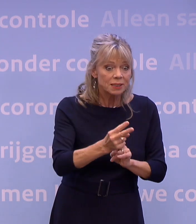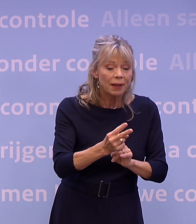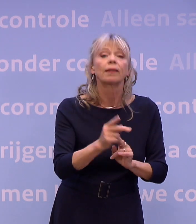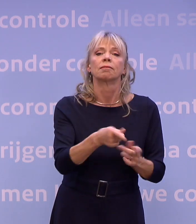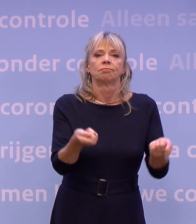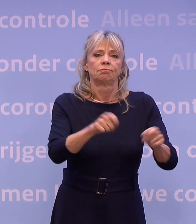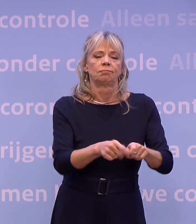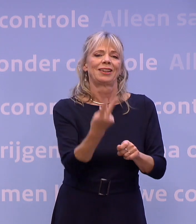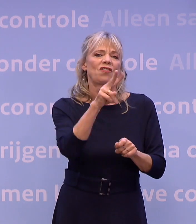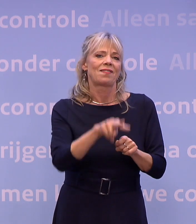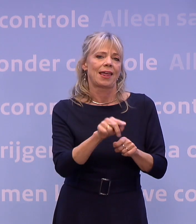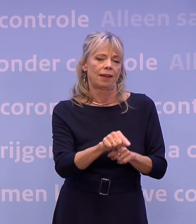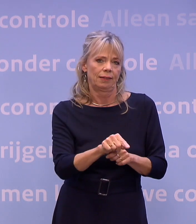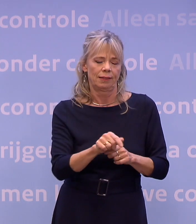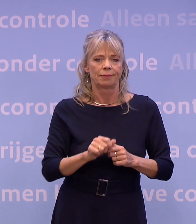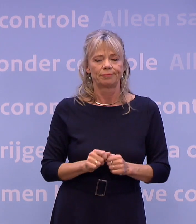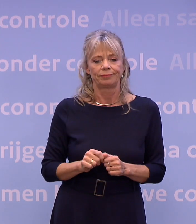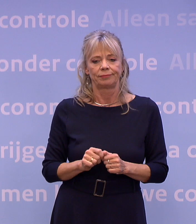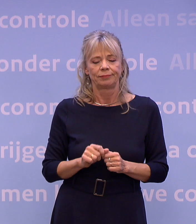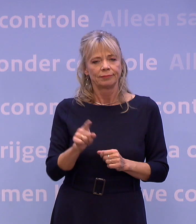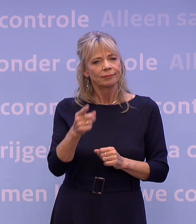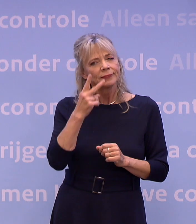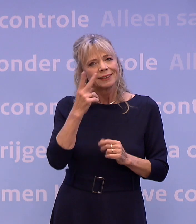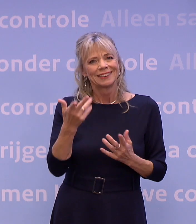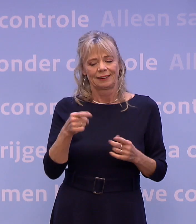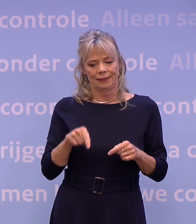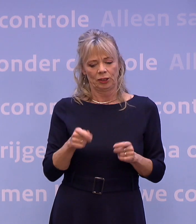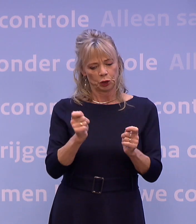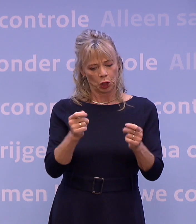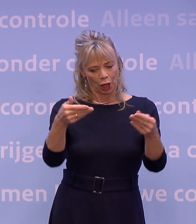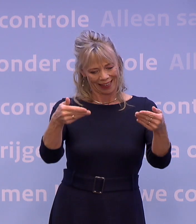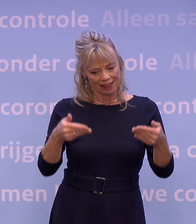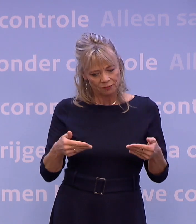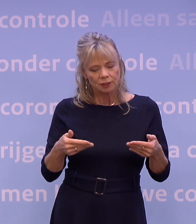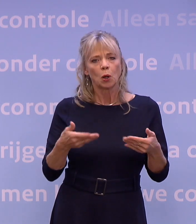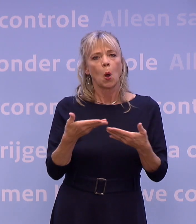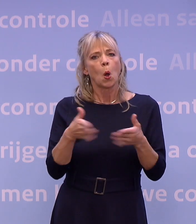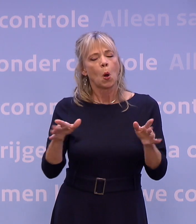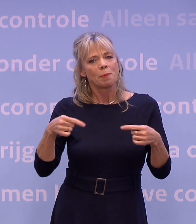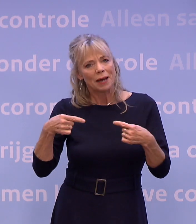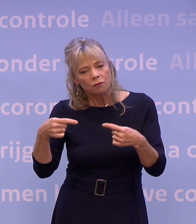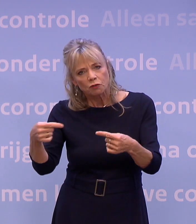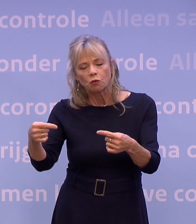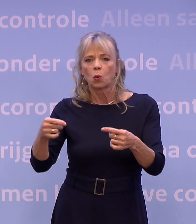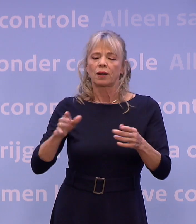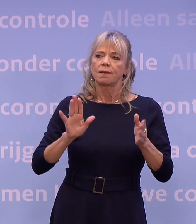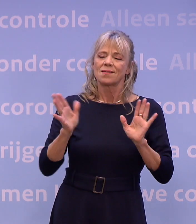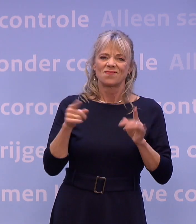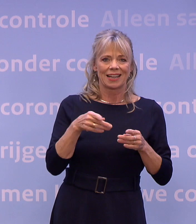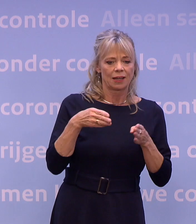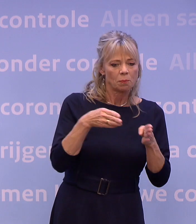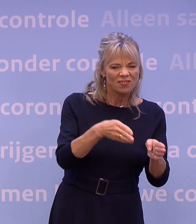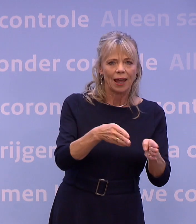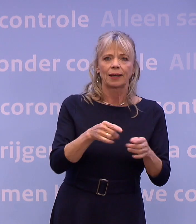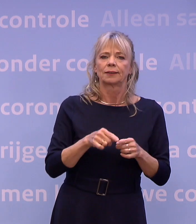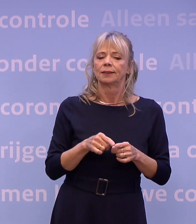gesloten. We zien helaas in de gegevens die we hebben over het openbaar vervoer en het verkeer op de weg, dat dit advies